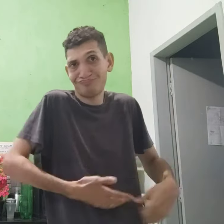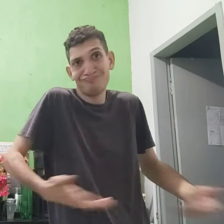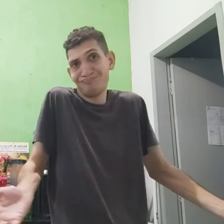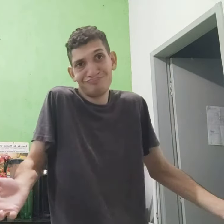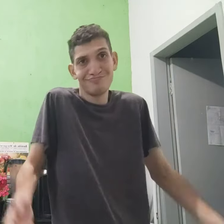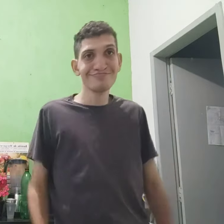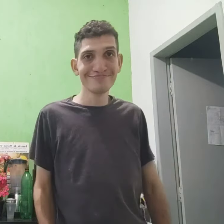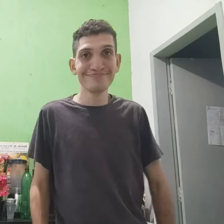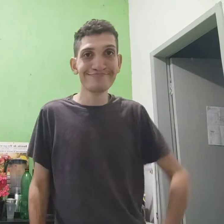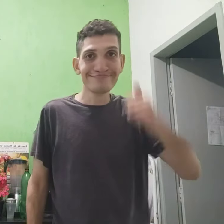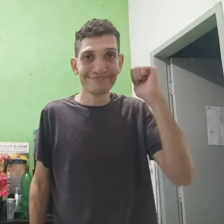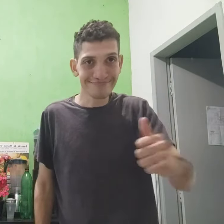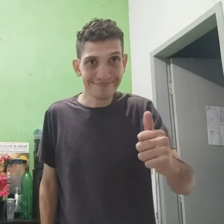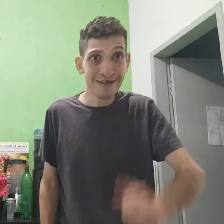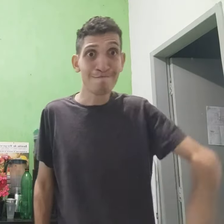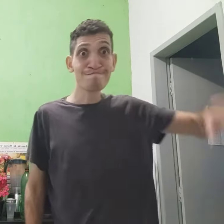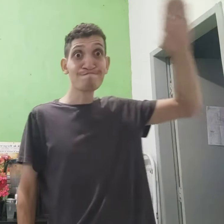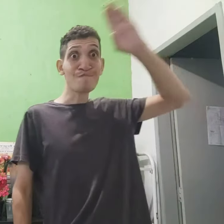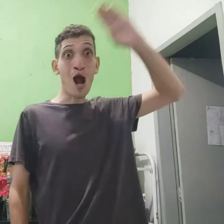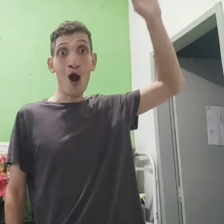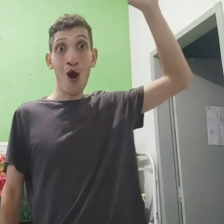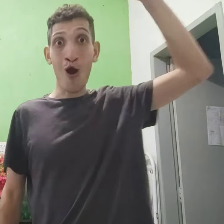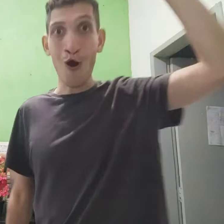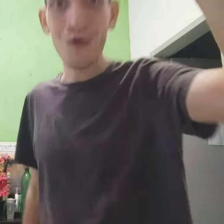acabou. Já era, né? Vamos!